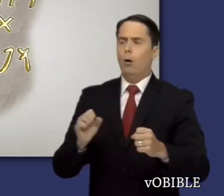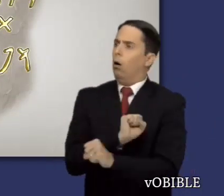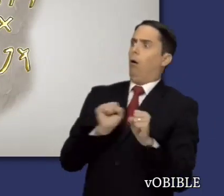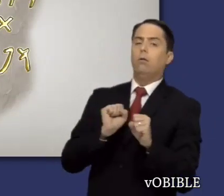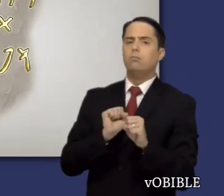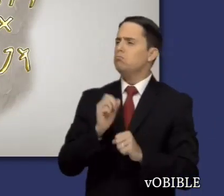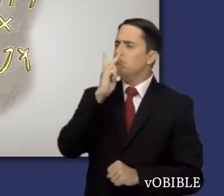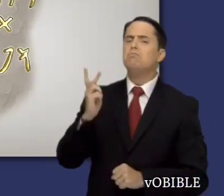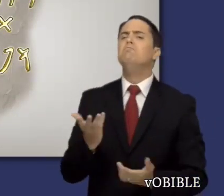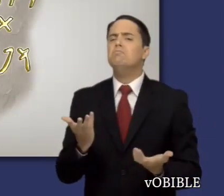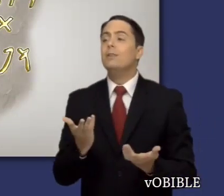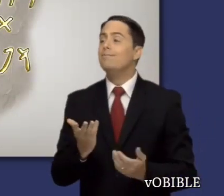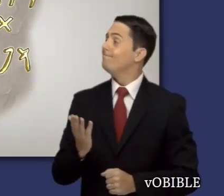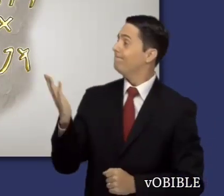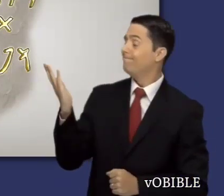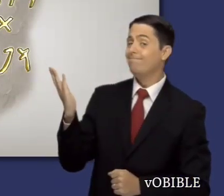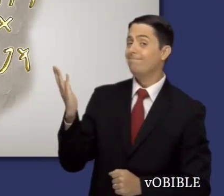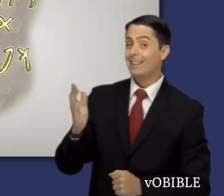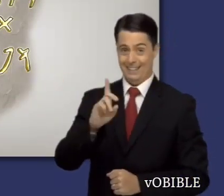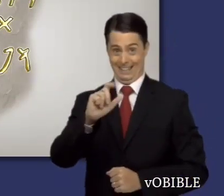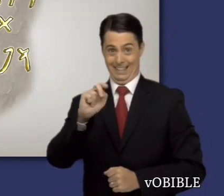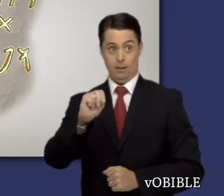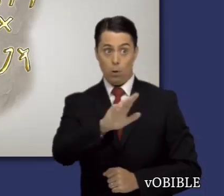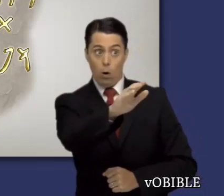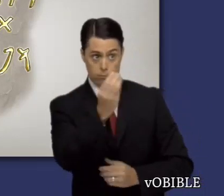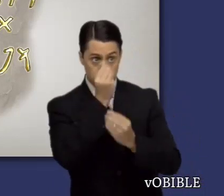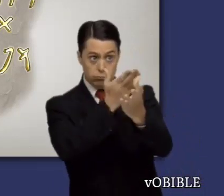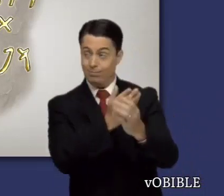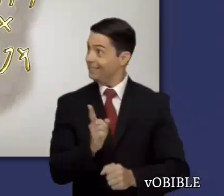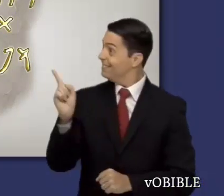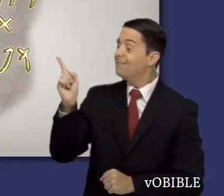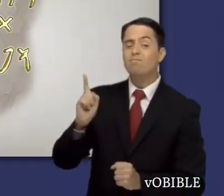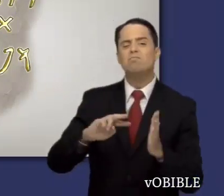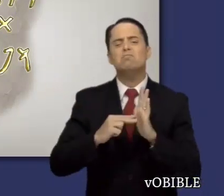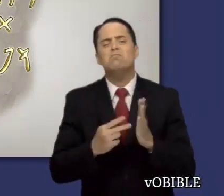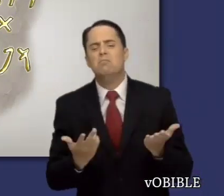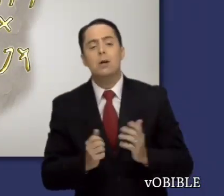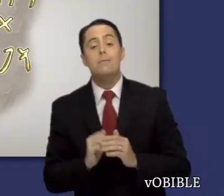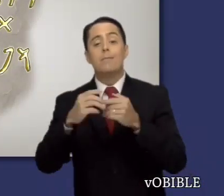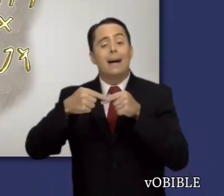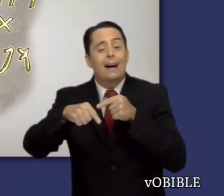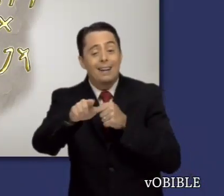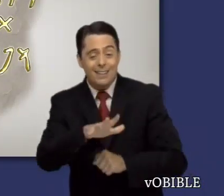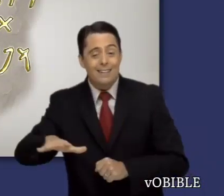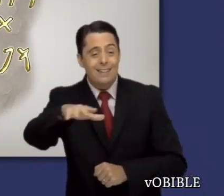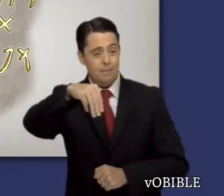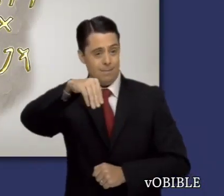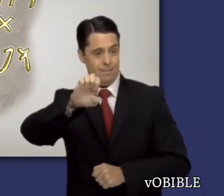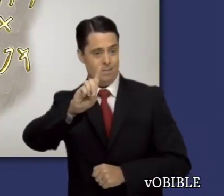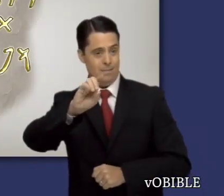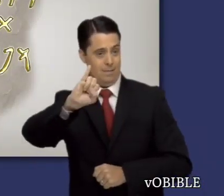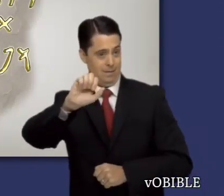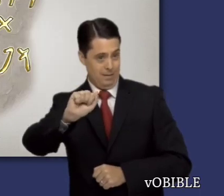de una escritura en la pared del palacio donde el rey Babilonio, Belsasar, da un banquete. Daniel le dice a Belsasar